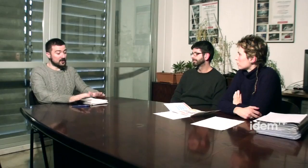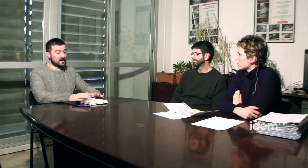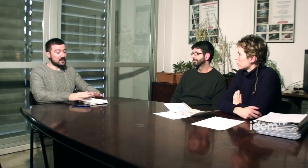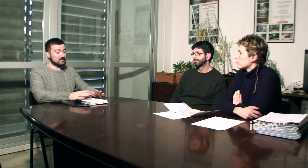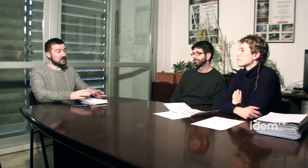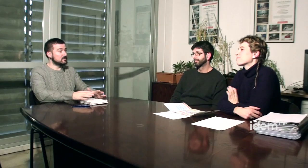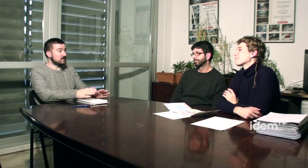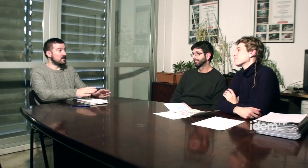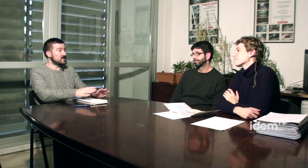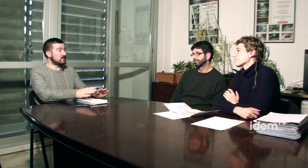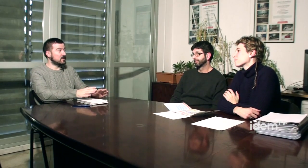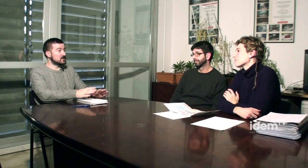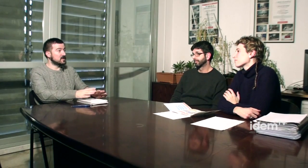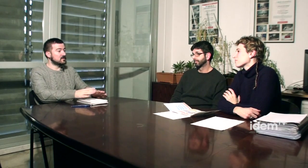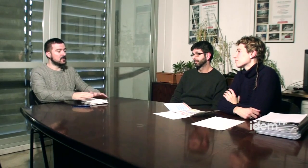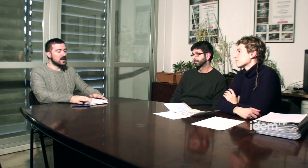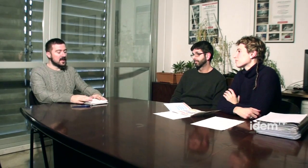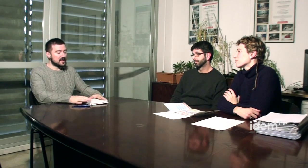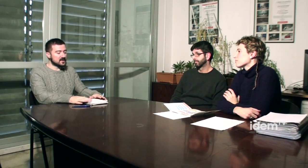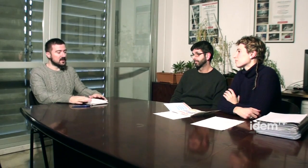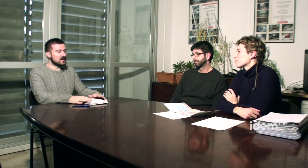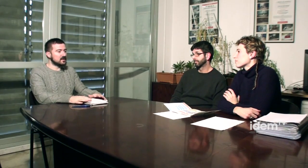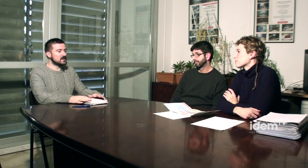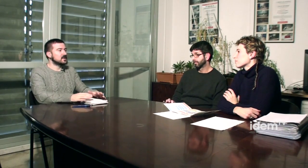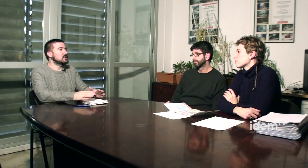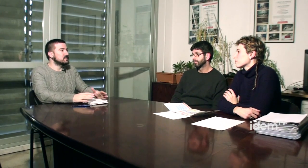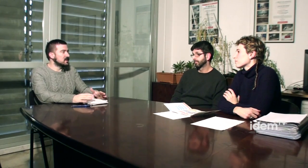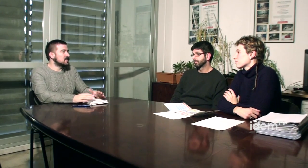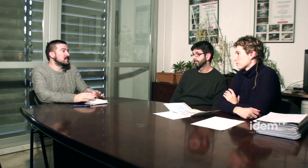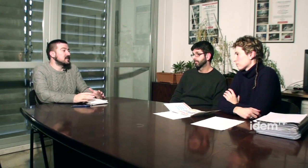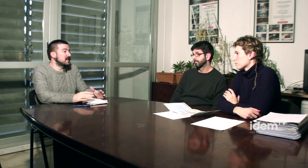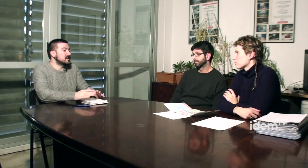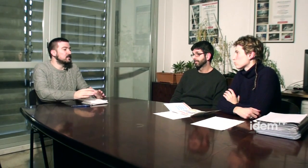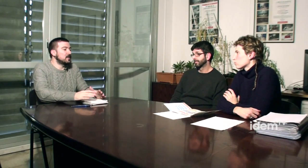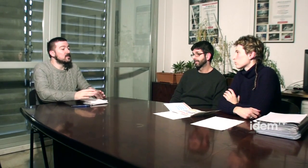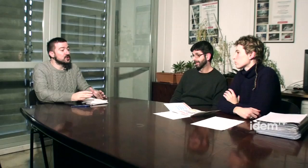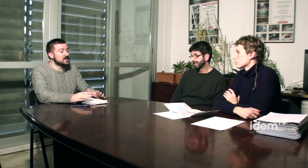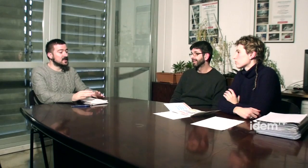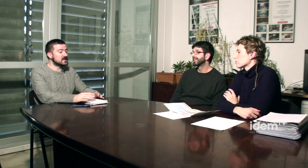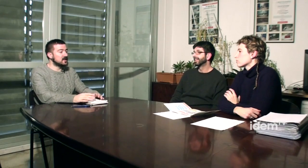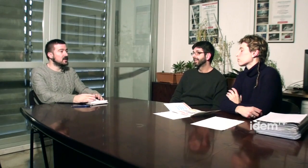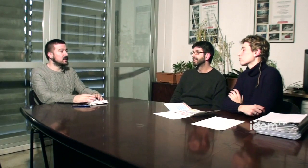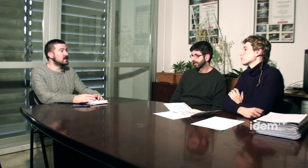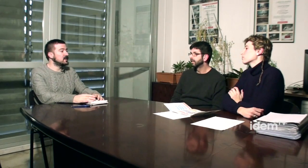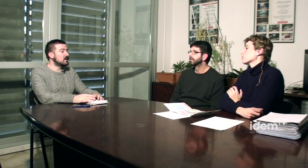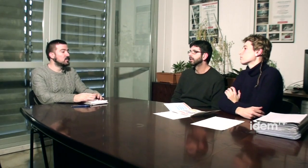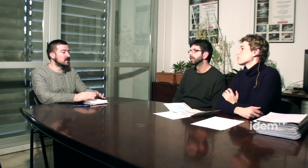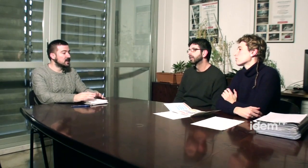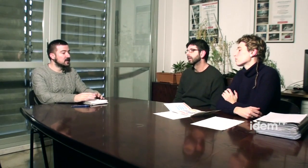lloc seria si voleu afegir alguna cosa més és si els principals problemes necessitats de la comunitat